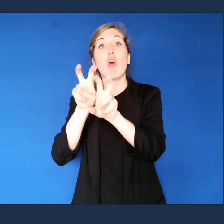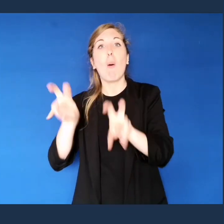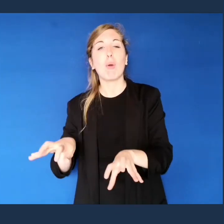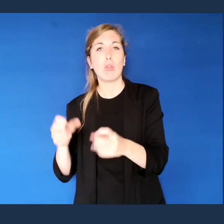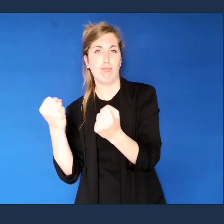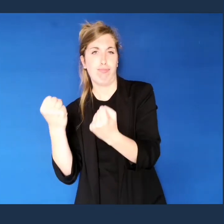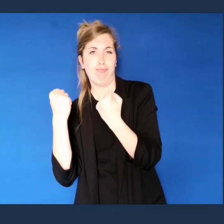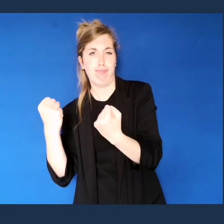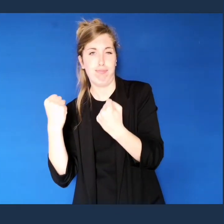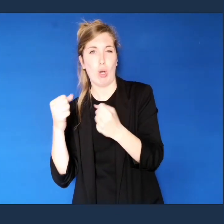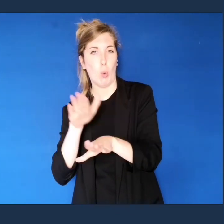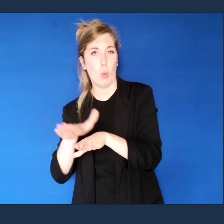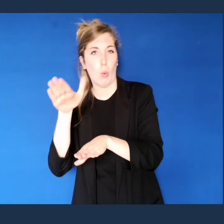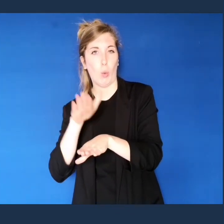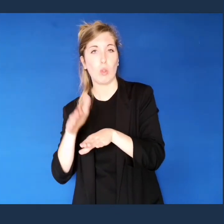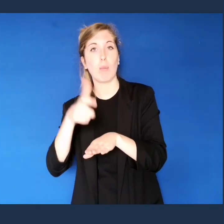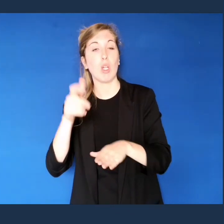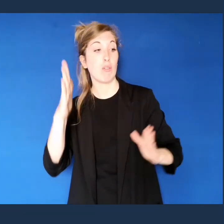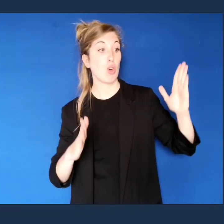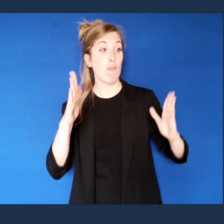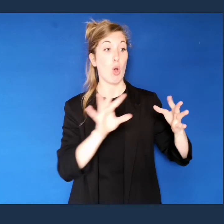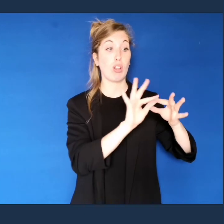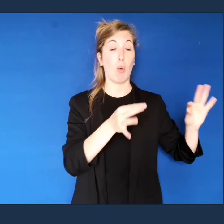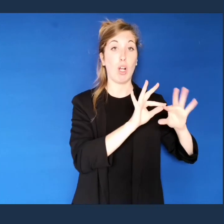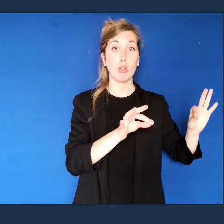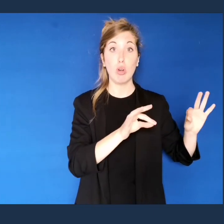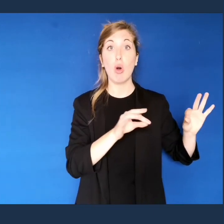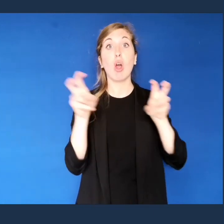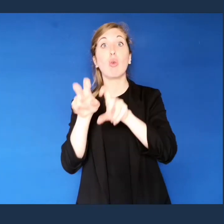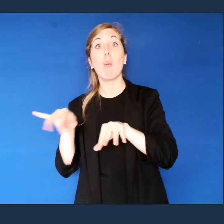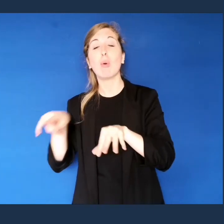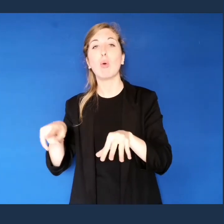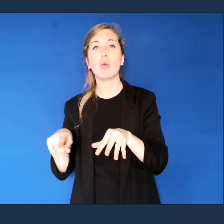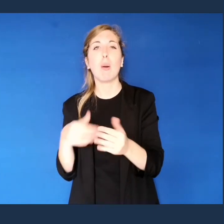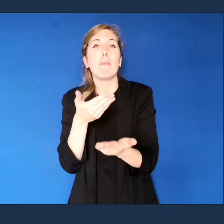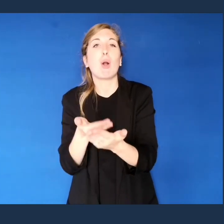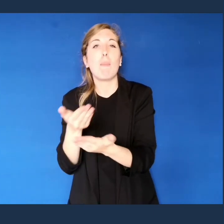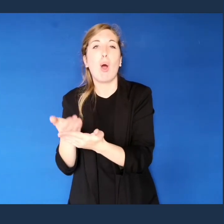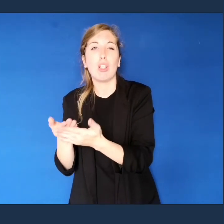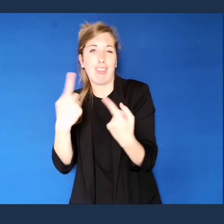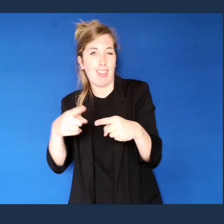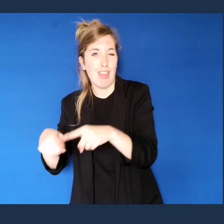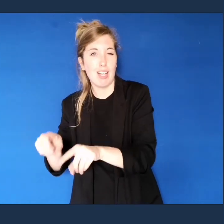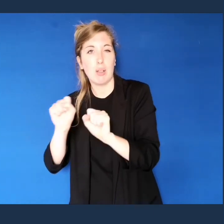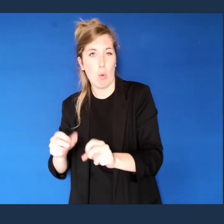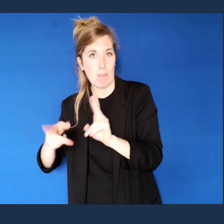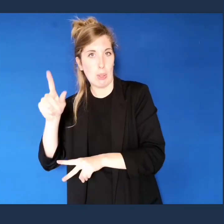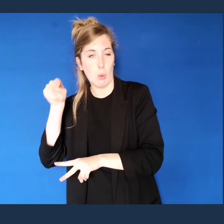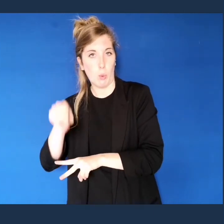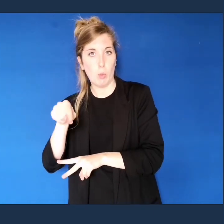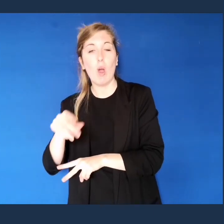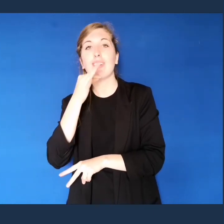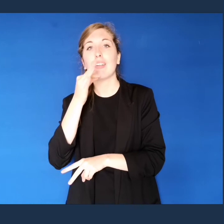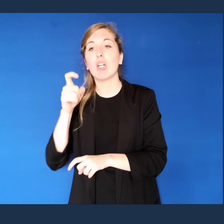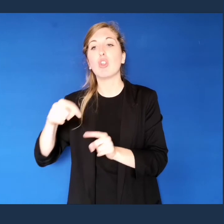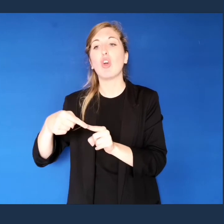potenti che possano elaborare più soluzioni delle equazioni, ovvero più scenari che raccontano come sarà il tempo nei